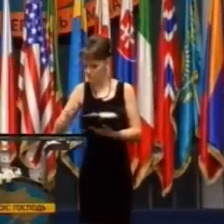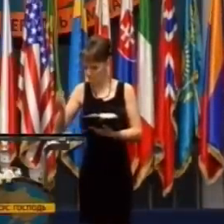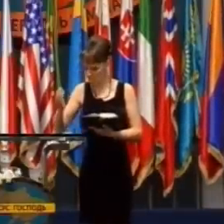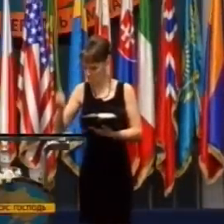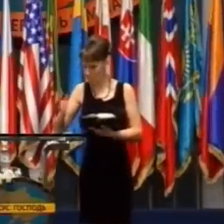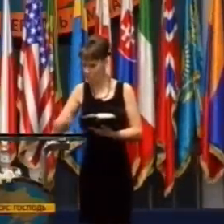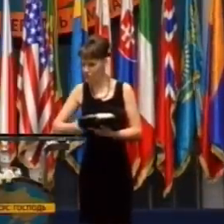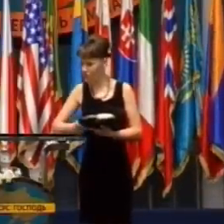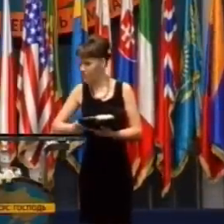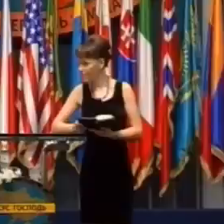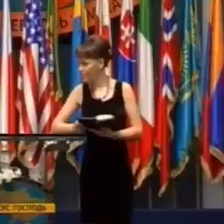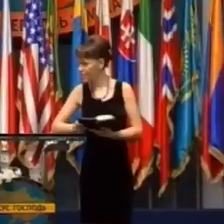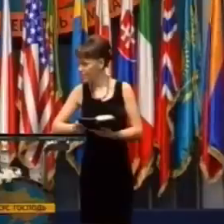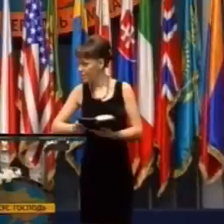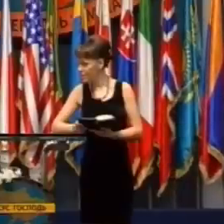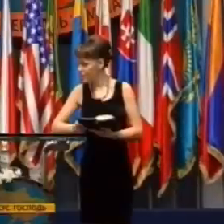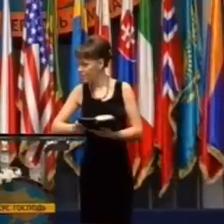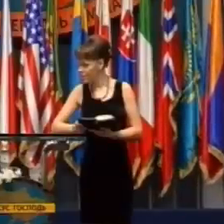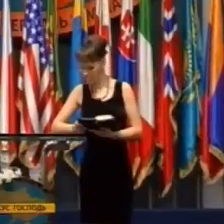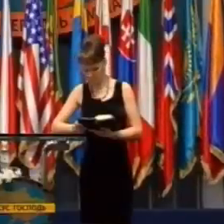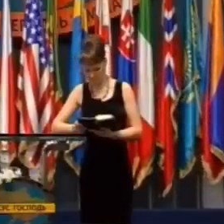Zvyšok verša hovorí toto.